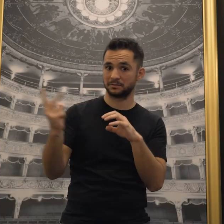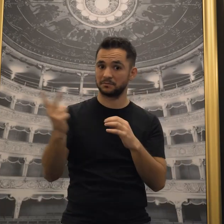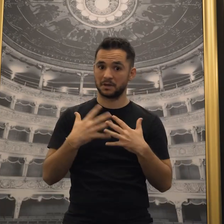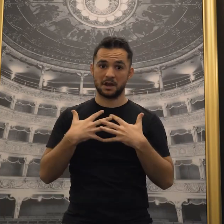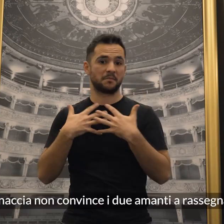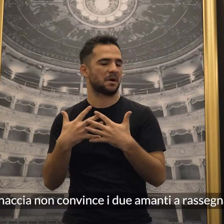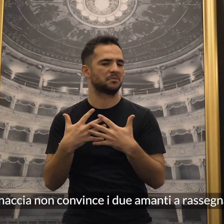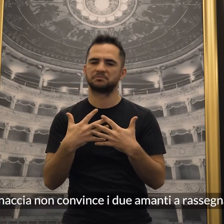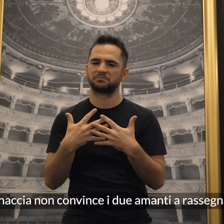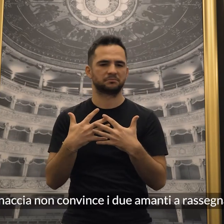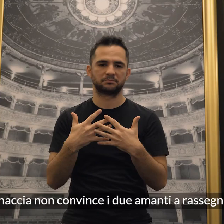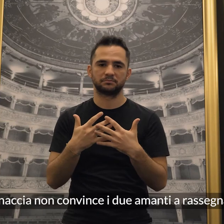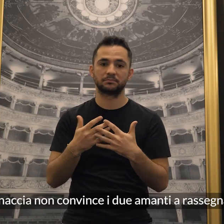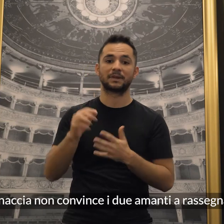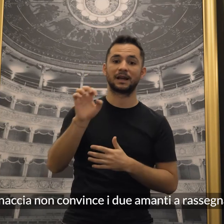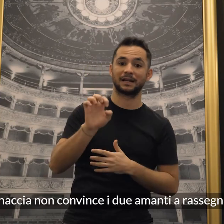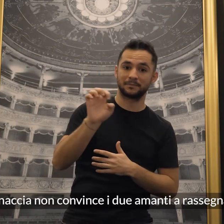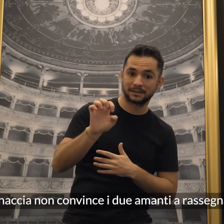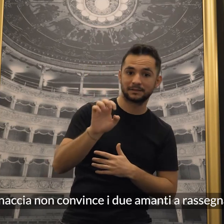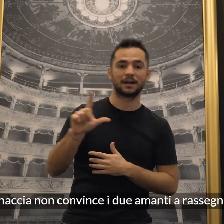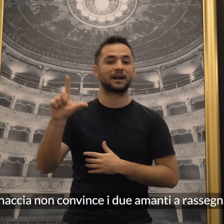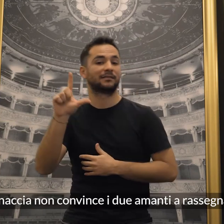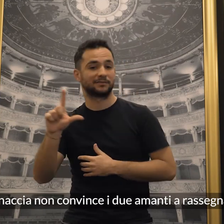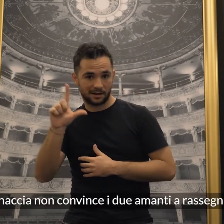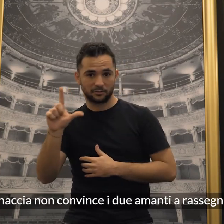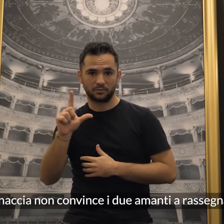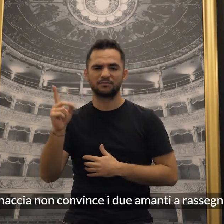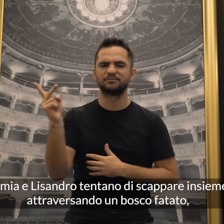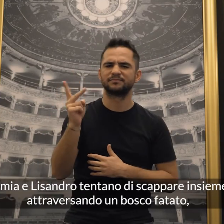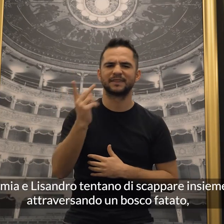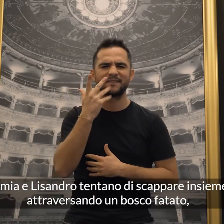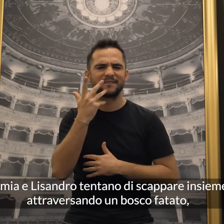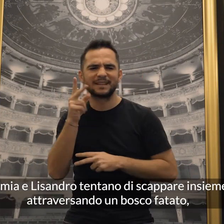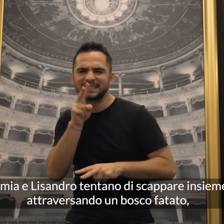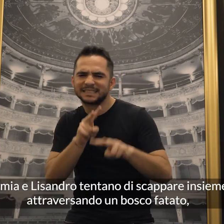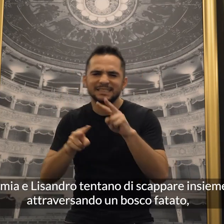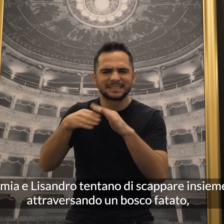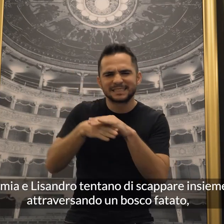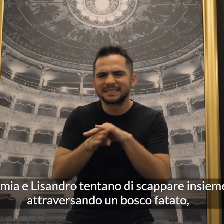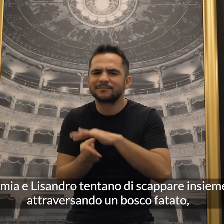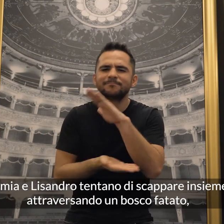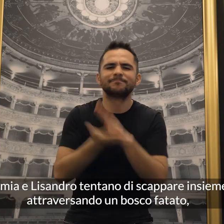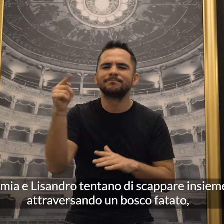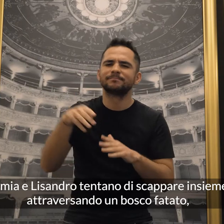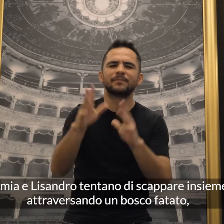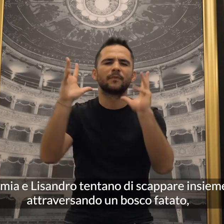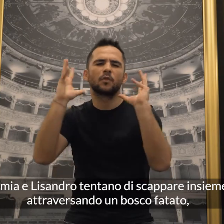La minaccia non convince i due amanti a rassegnarsi. Ermia e Elisandro tentano di scappare insieme